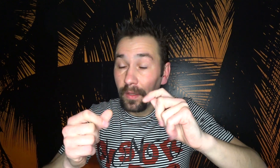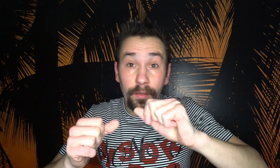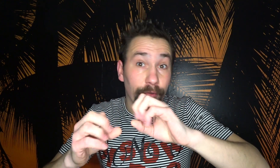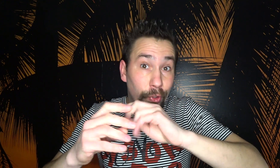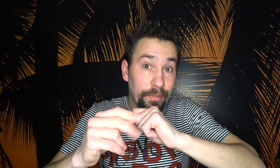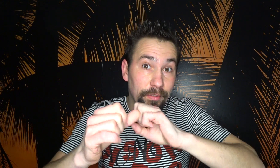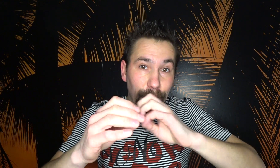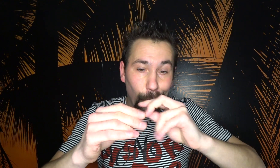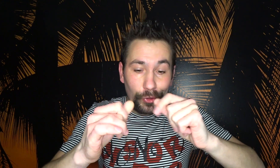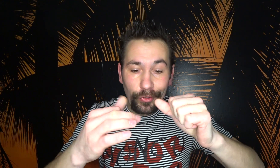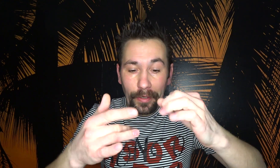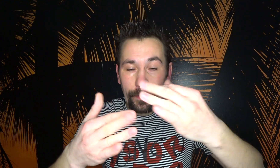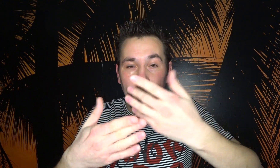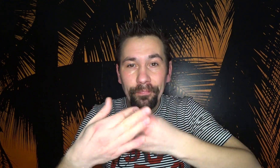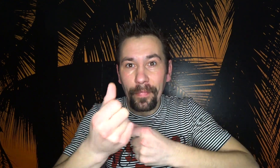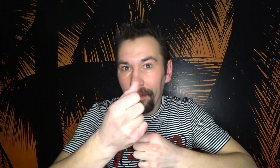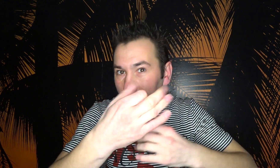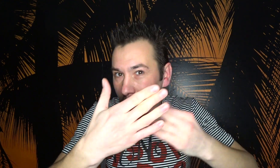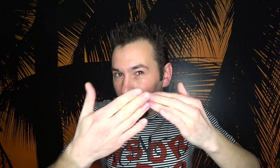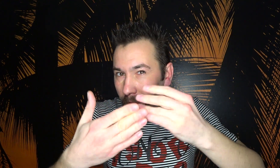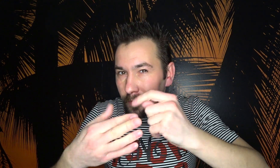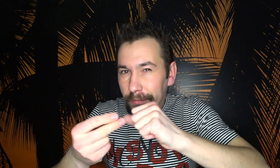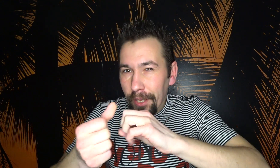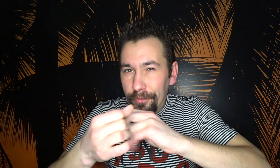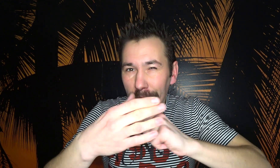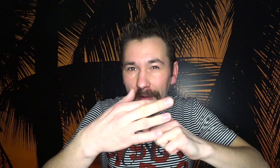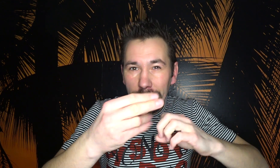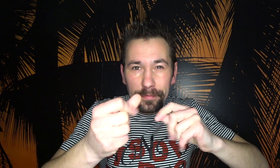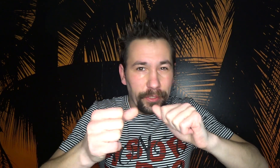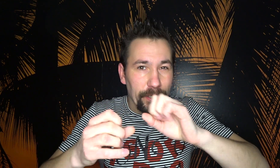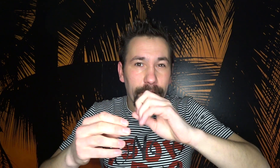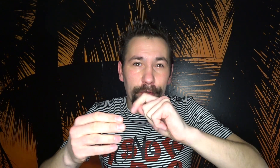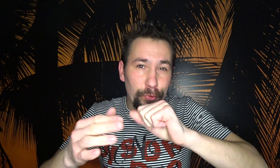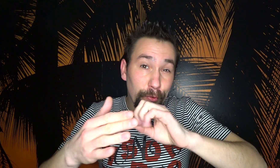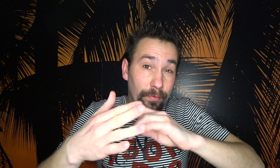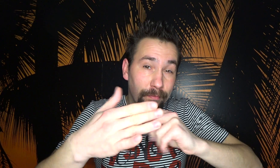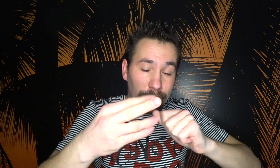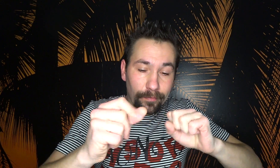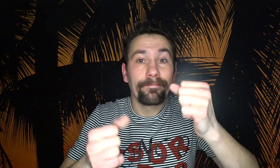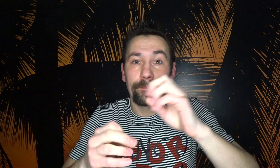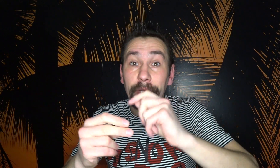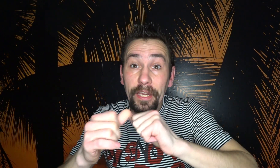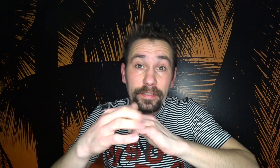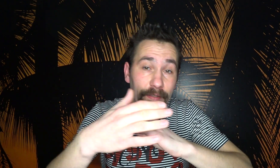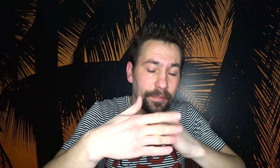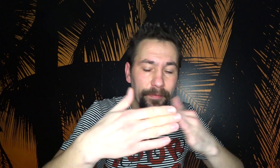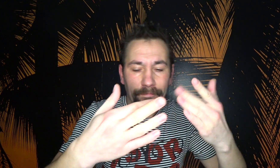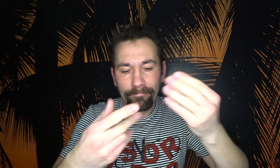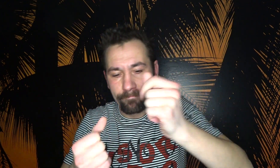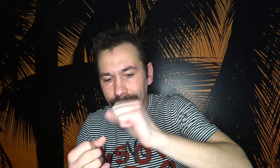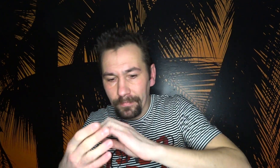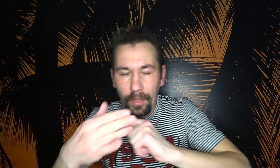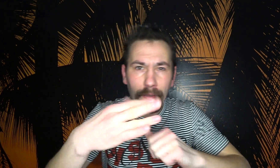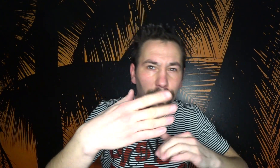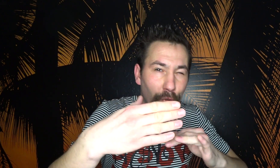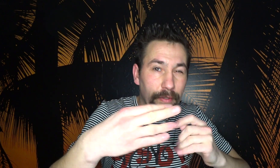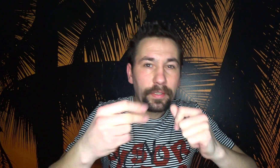Но это не точно. Так что всех жду. Приходите. Будет